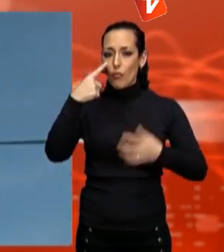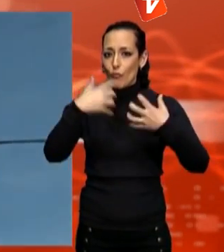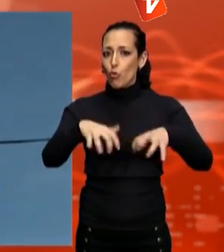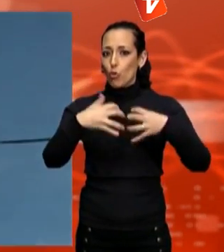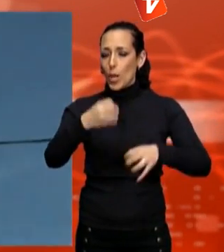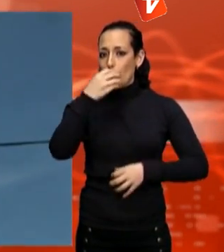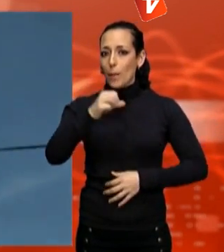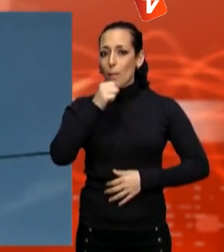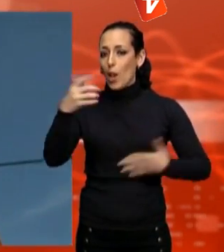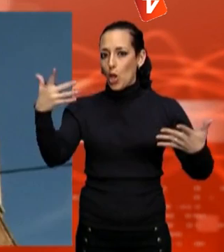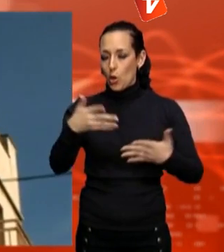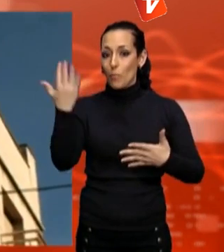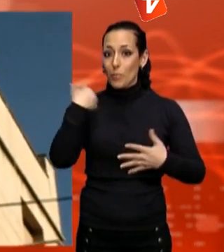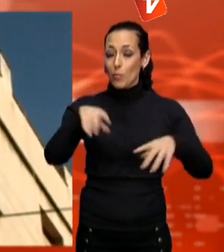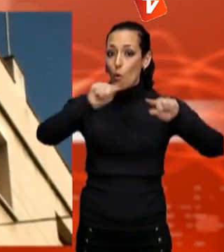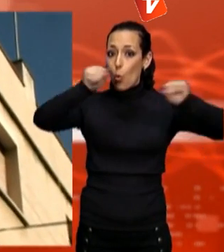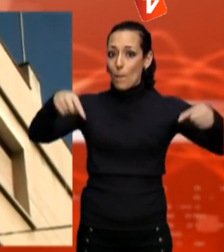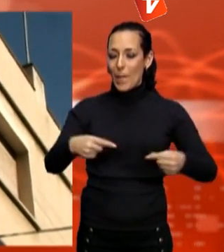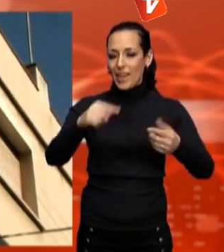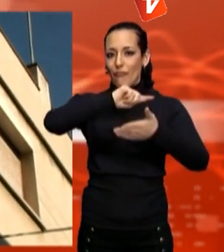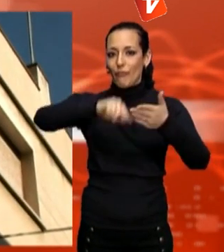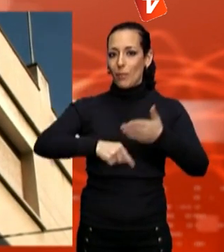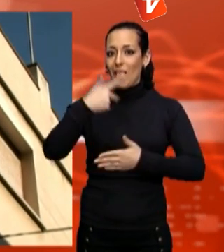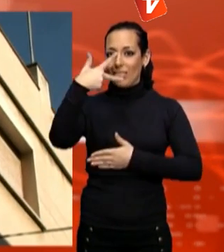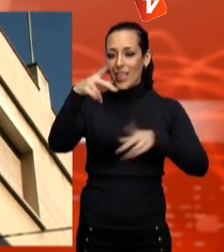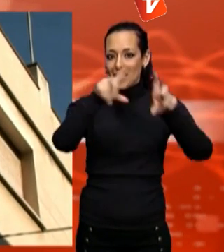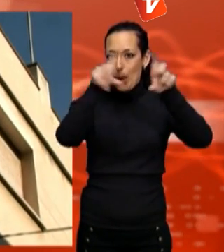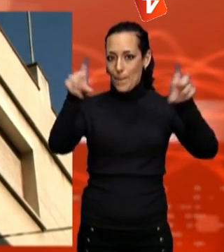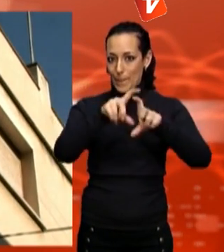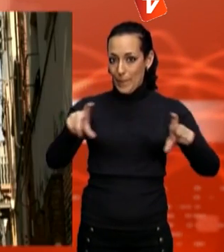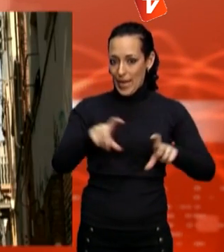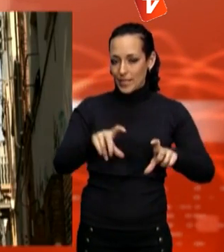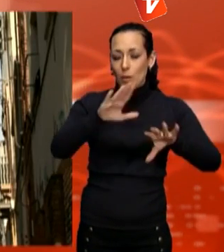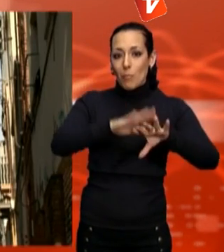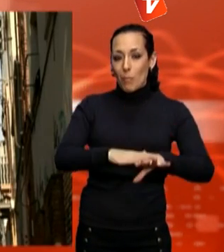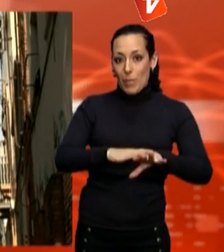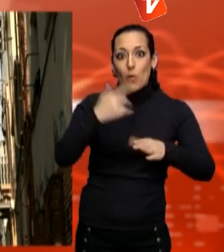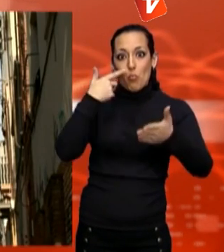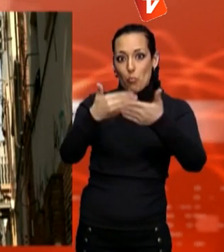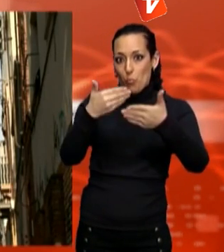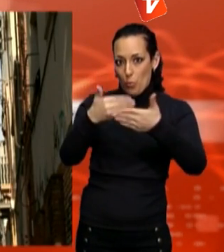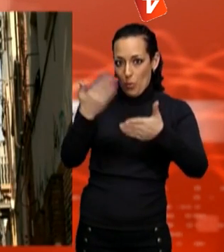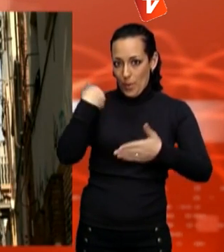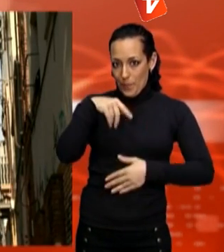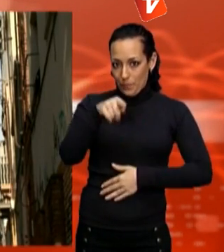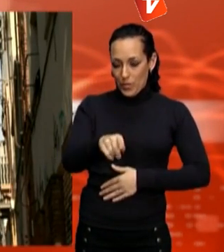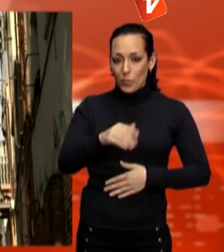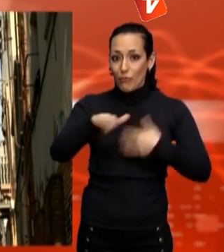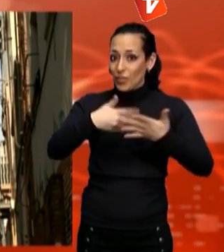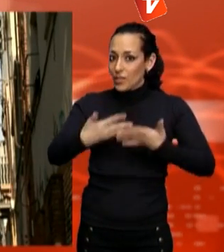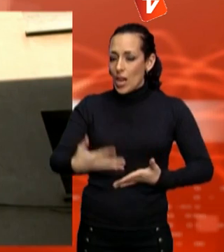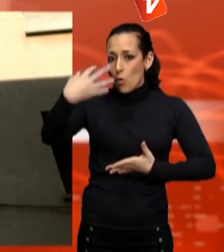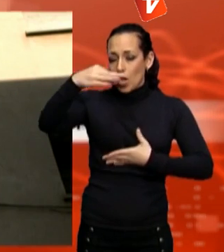3 empreses d'enllumenat públic que podrien reduir el consum energètic a la meitat, però que fins ara només s provat en laboratoris. Durant 18 mesos es provaran